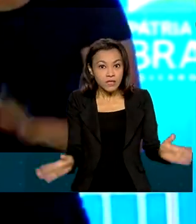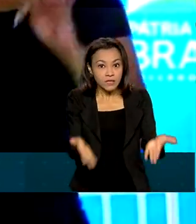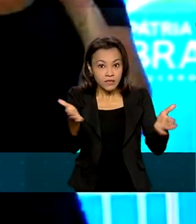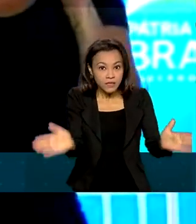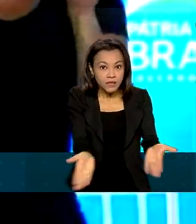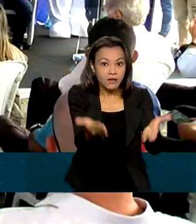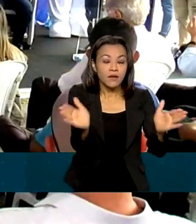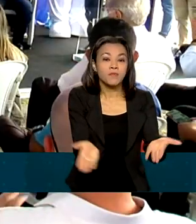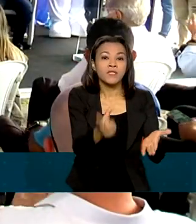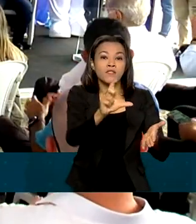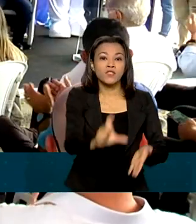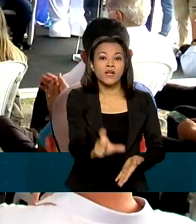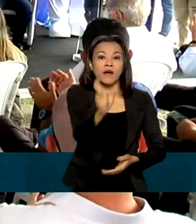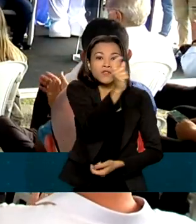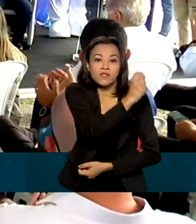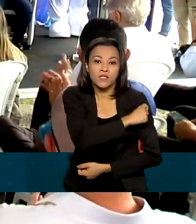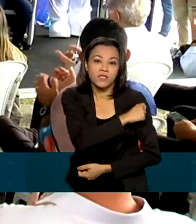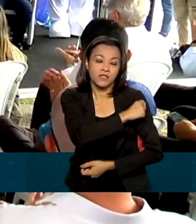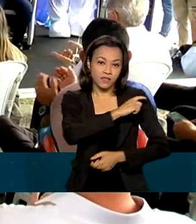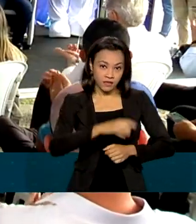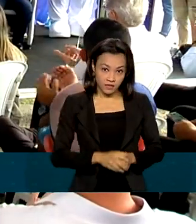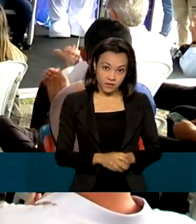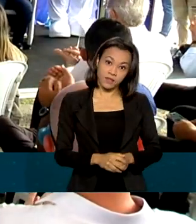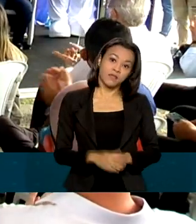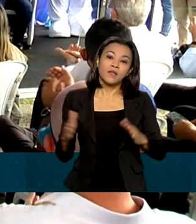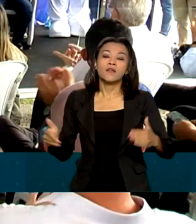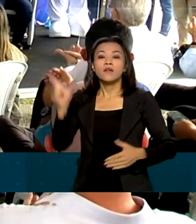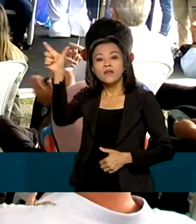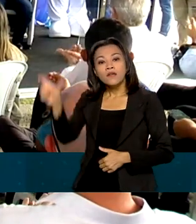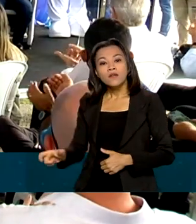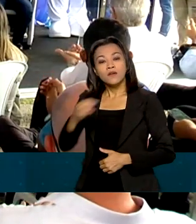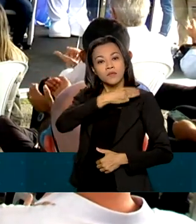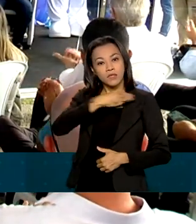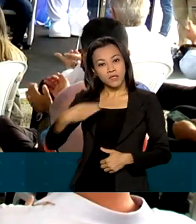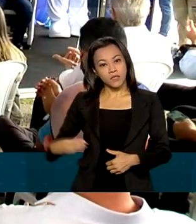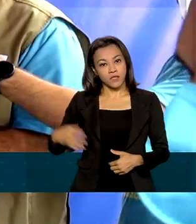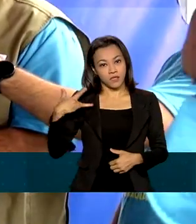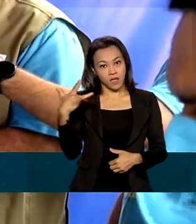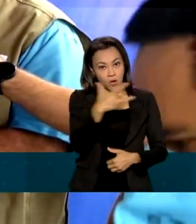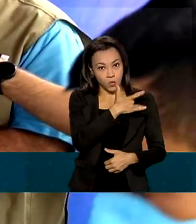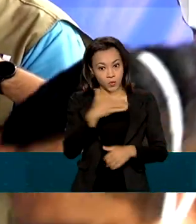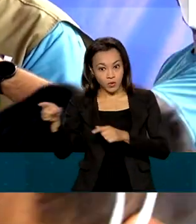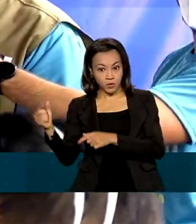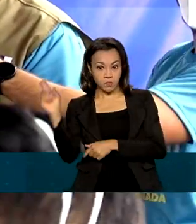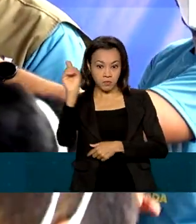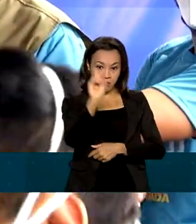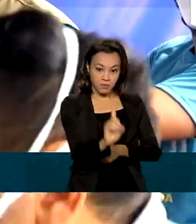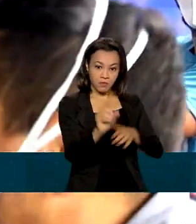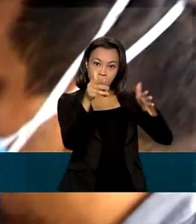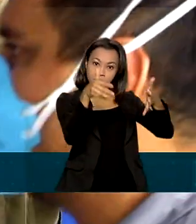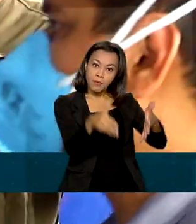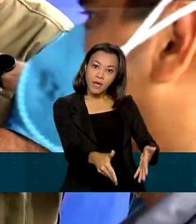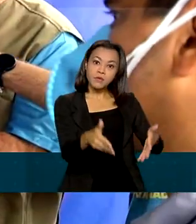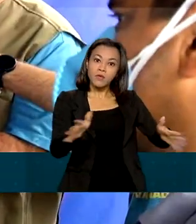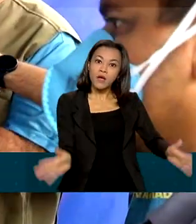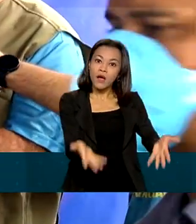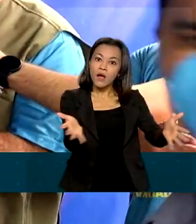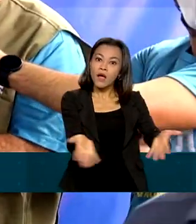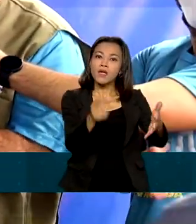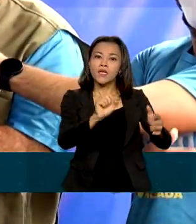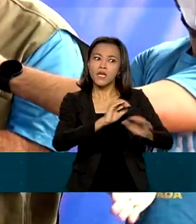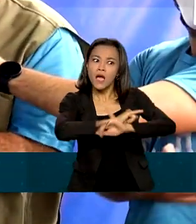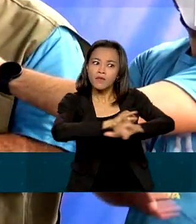tomar a vacina. O Ministro da Saúde, Marcelo Queiroga, participou da mobilização em Manaus e reafirmou a